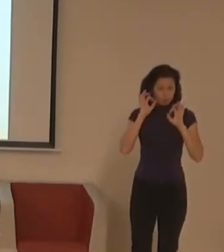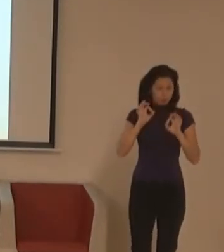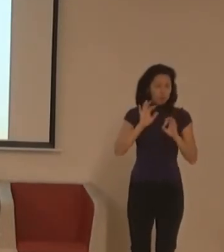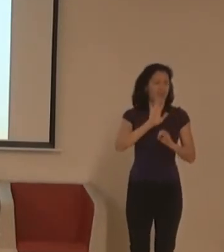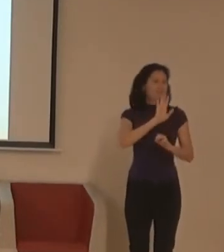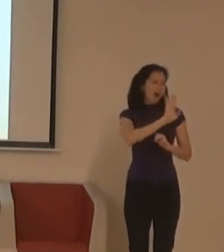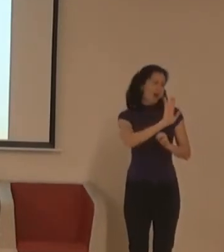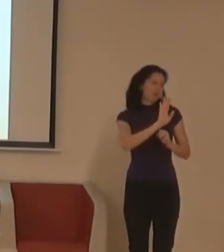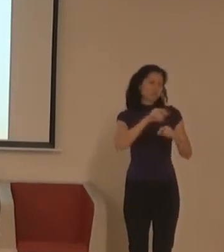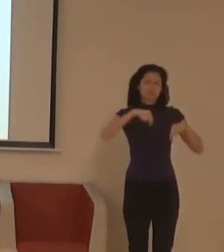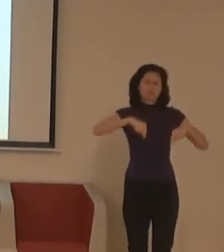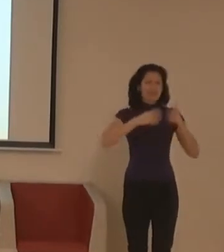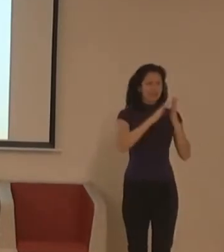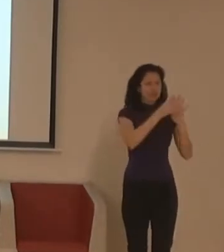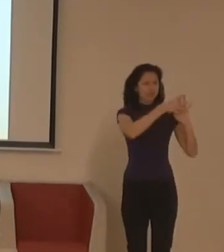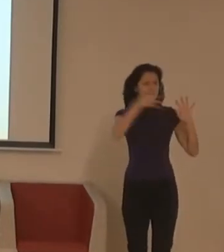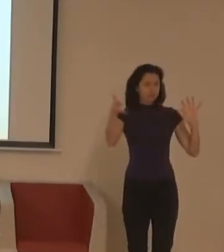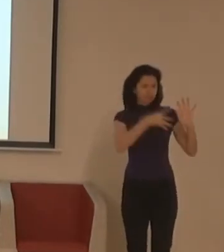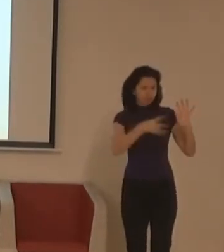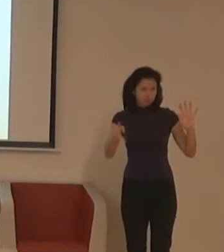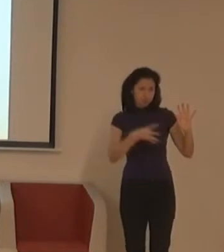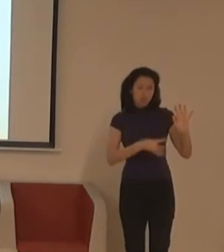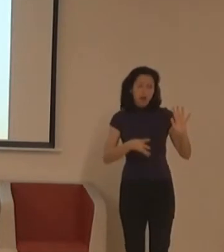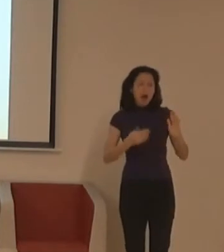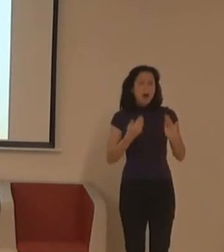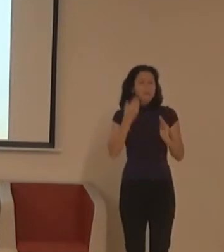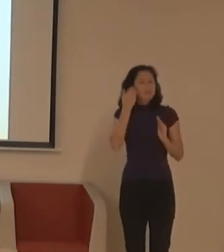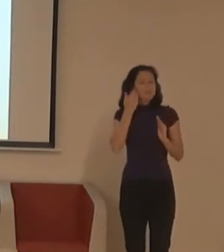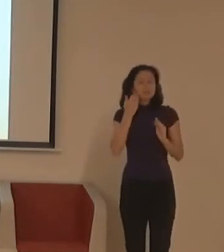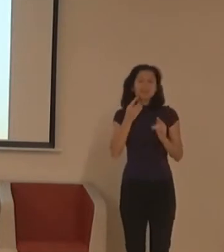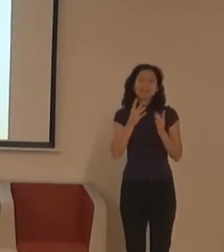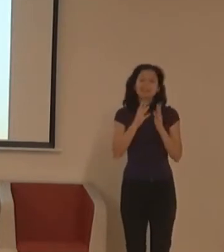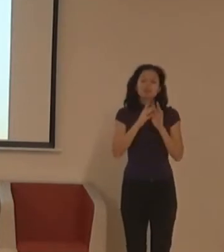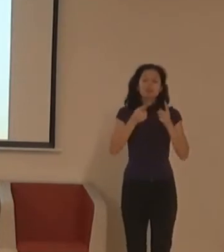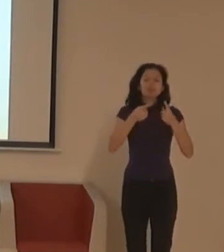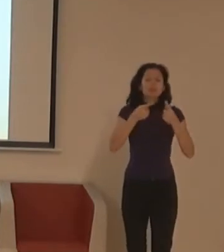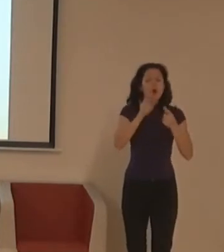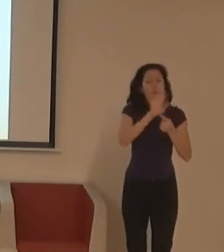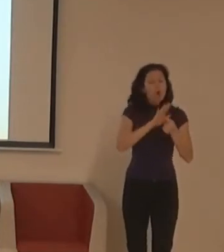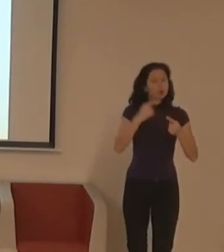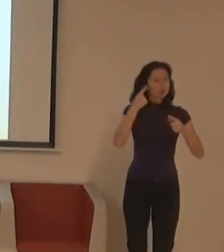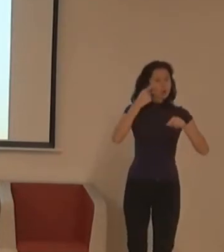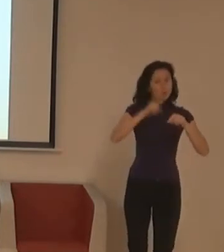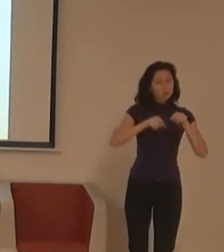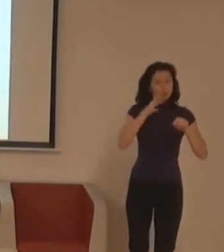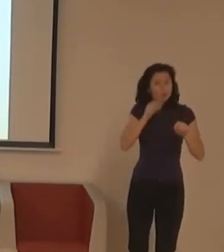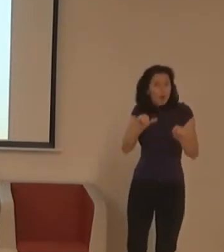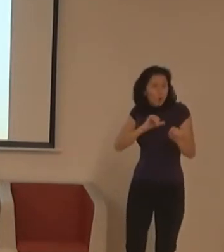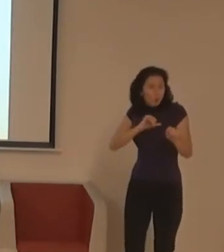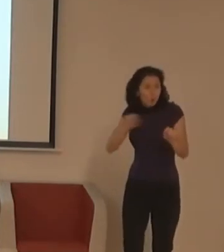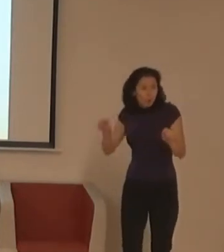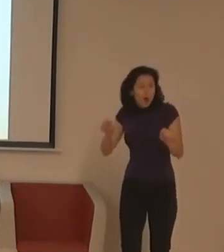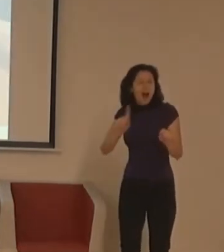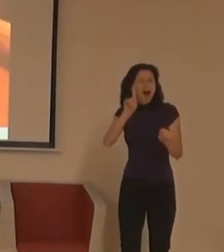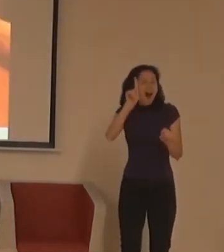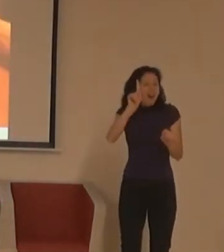fondu knižky o sluchovém postižení. Ale ne knižky pro neslyšící děti v jazyce, který je jejich mateřský.